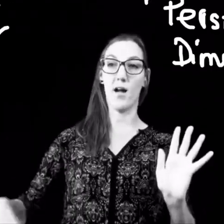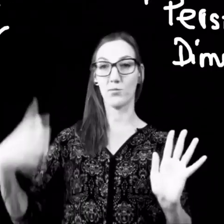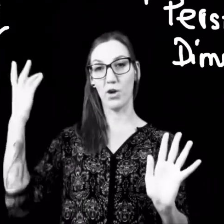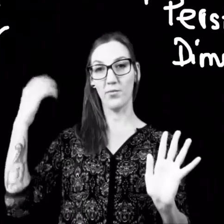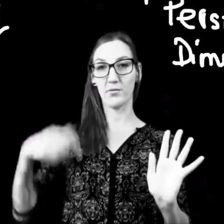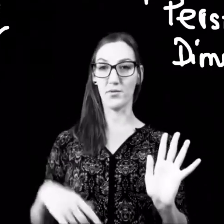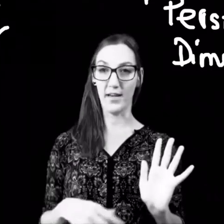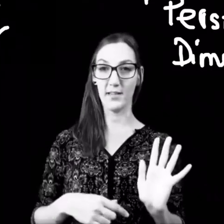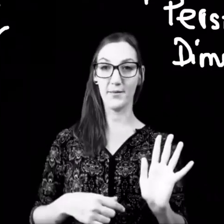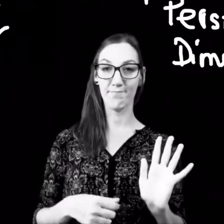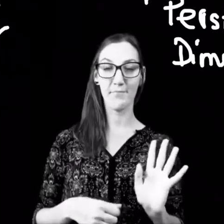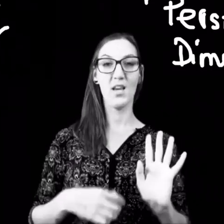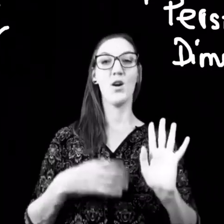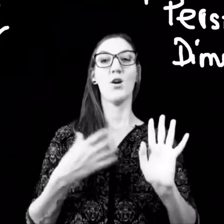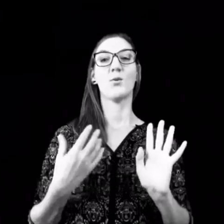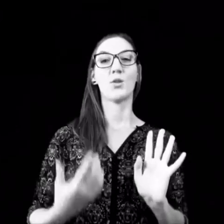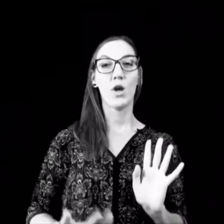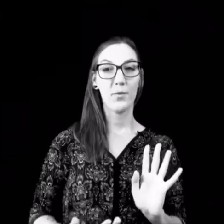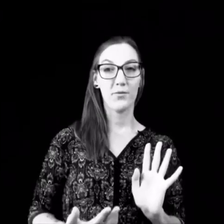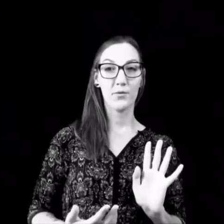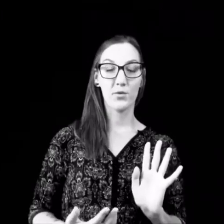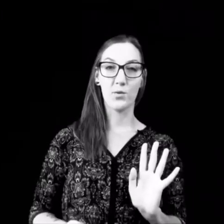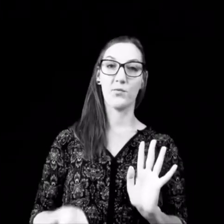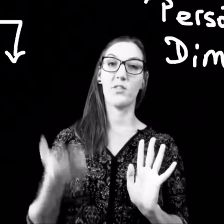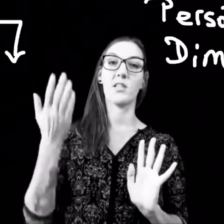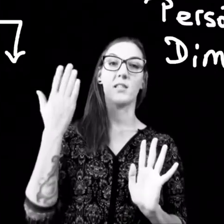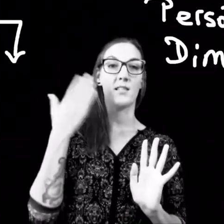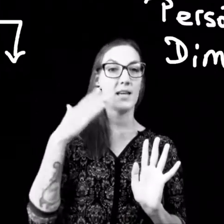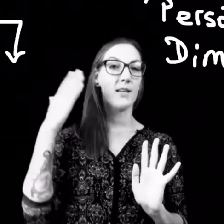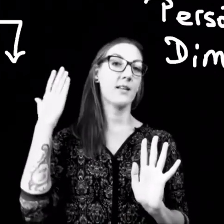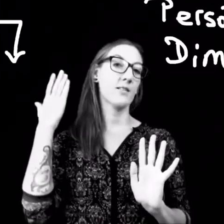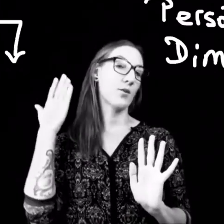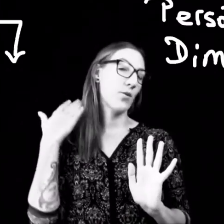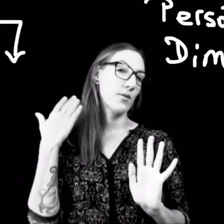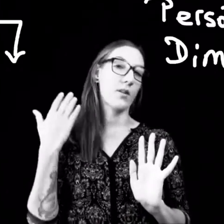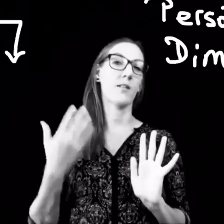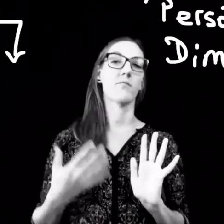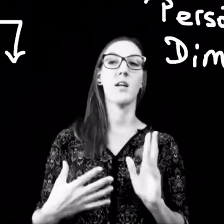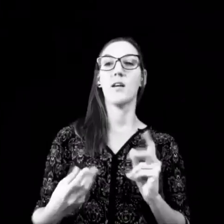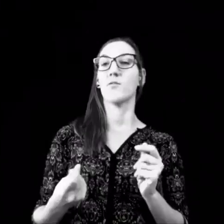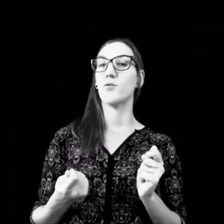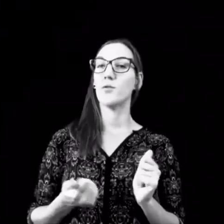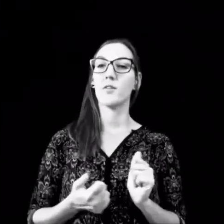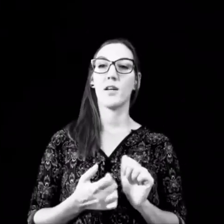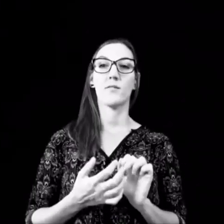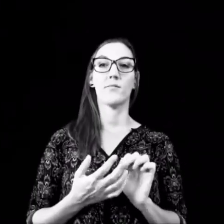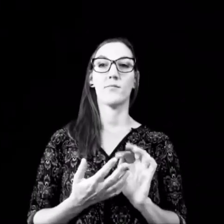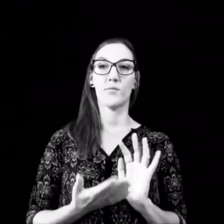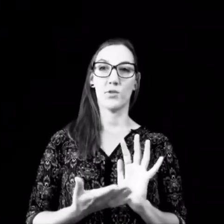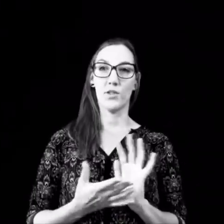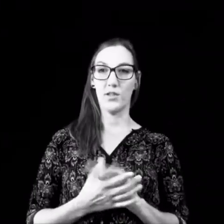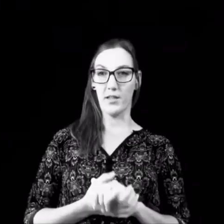Arm, Kopf und so weiter. Und die Körperfunktion, wie das ich sehen kann, das ich hören kann, fühlen kann, solche Dinge.